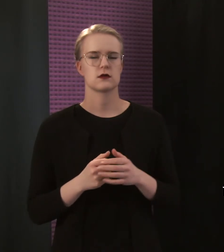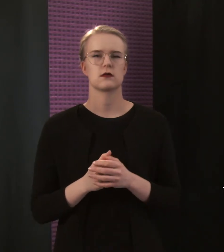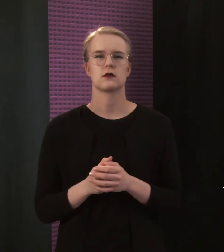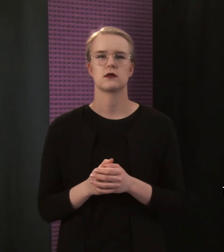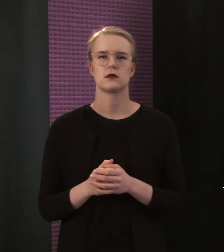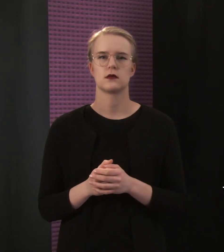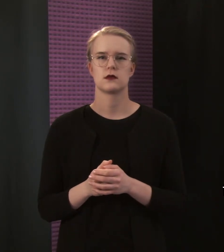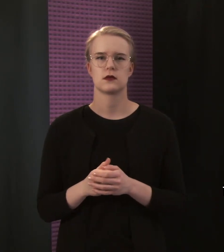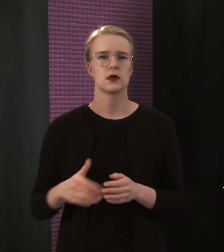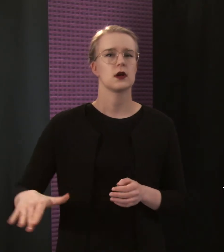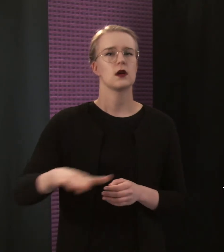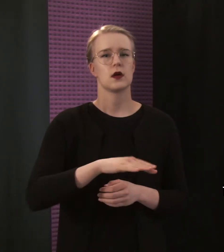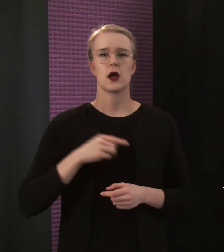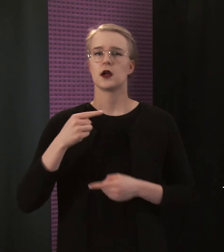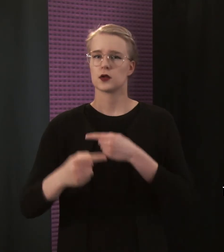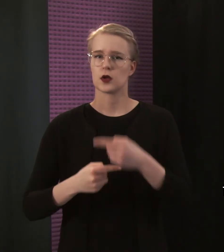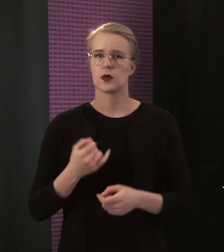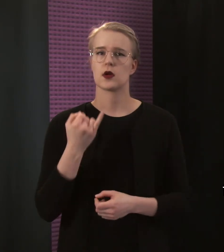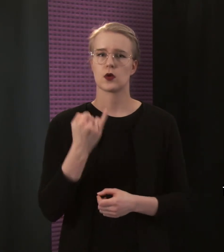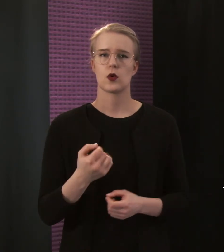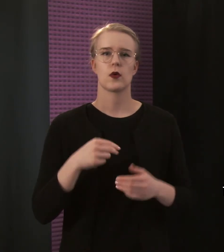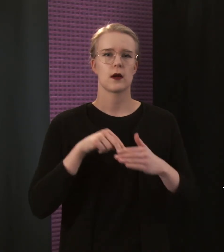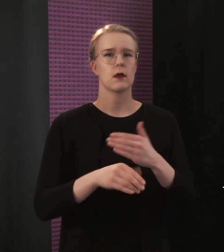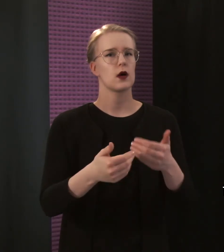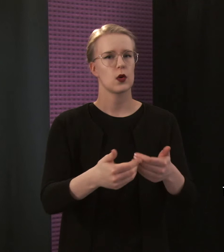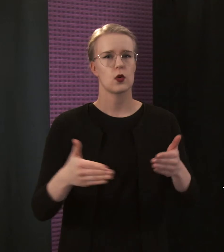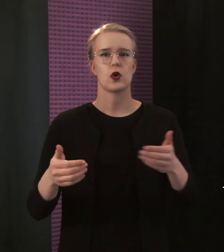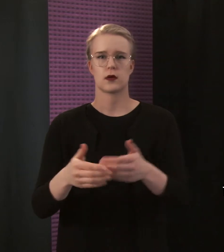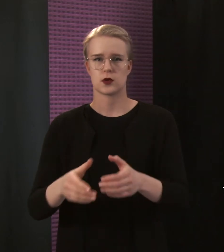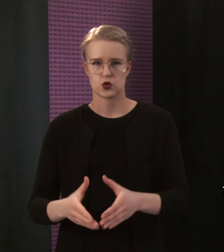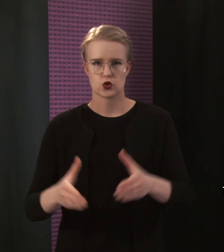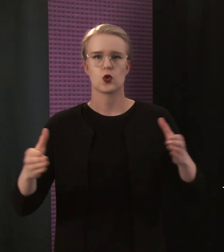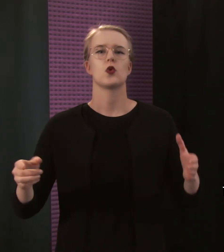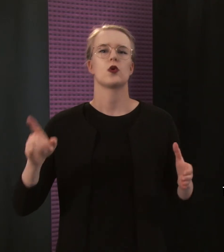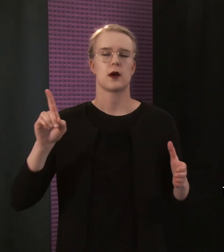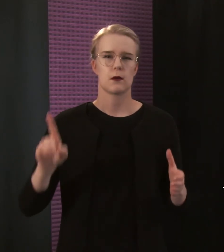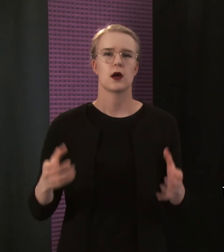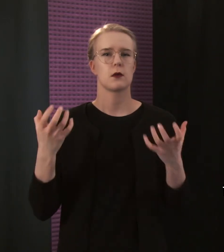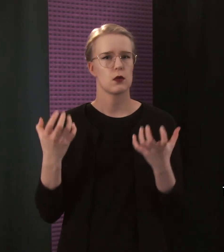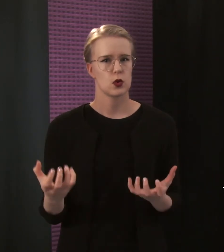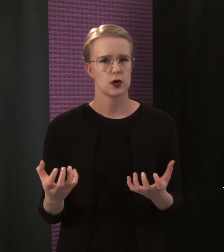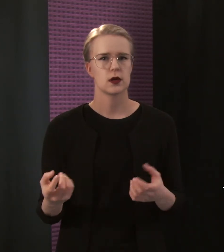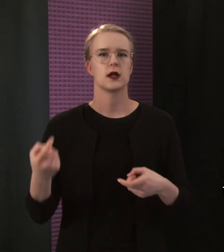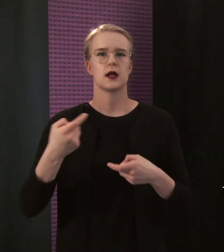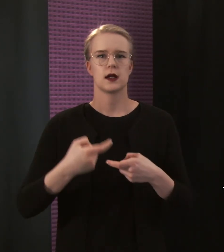Alueella toimivien kuuden pakohuoneen suurimmat puutteet liittyivät erityisesti